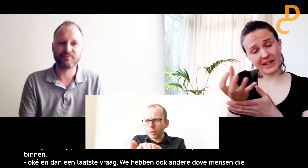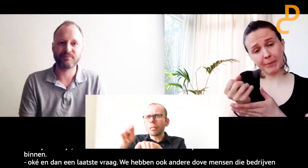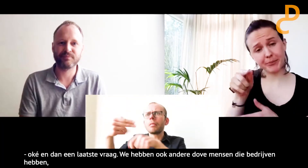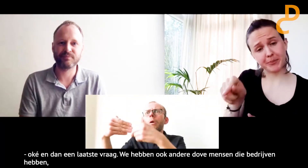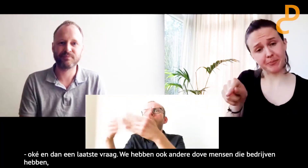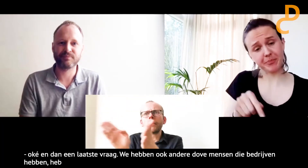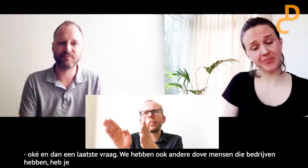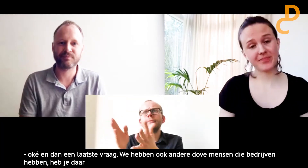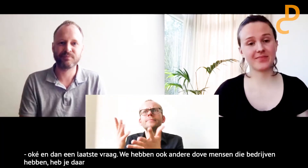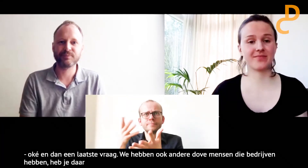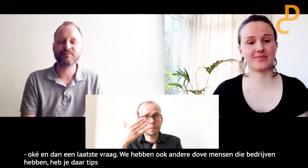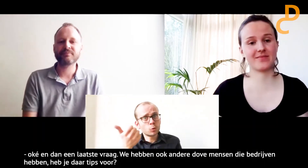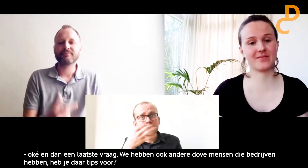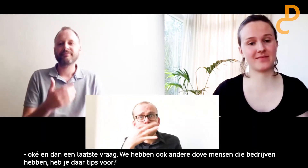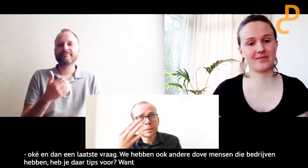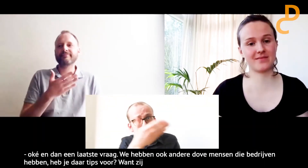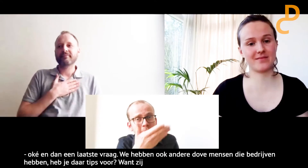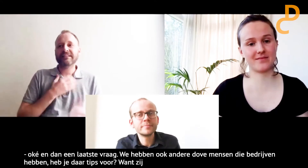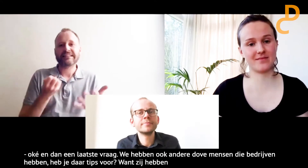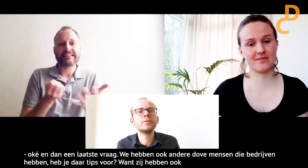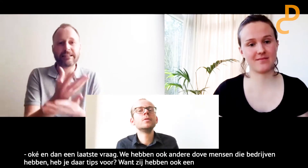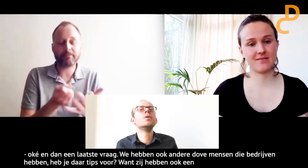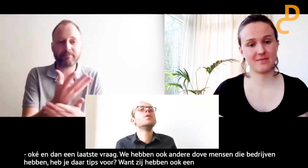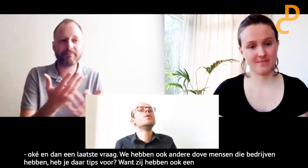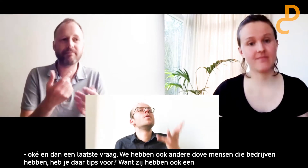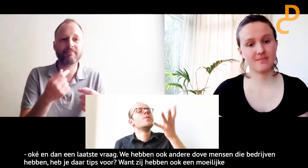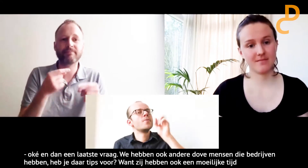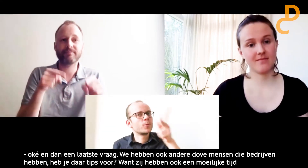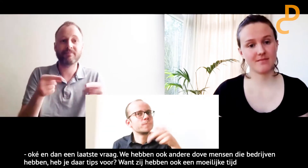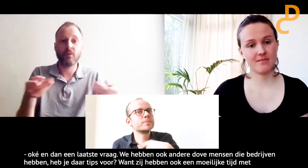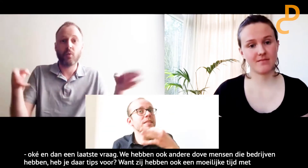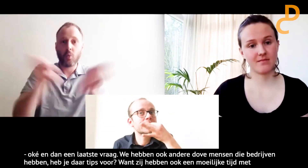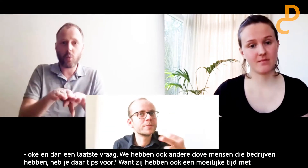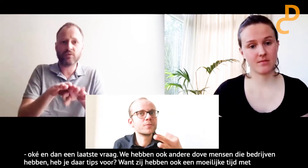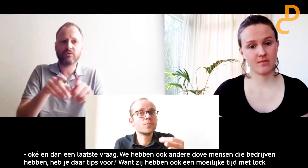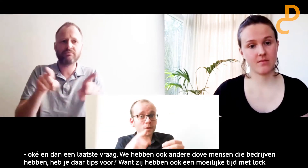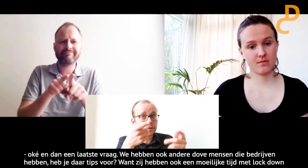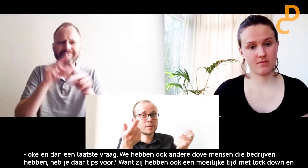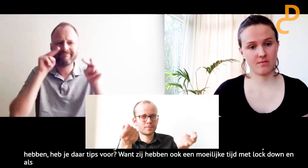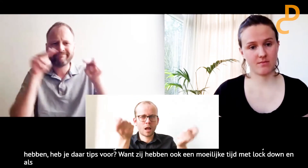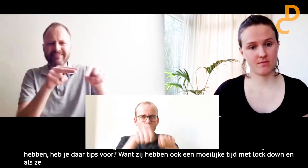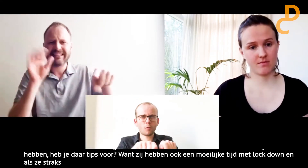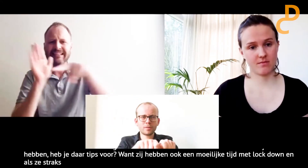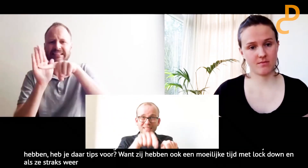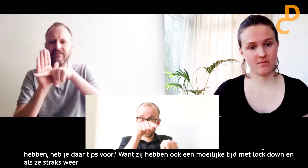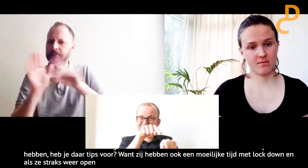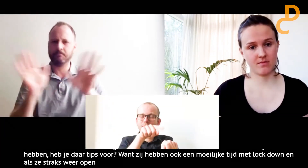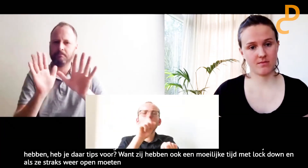zij hebben natuurlijk ook een moeilijke tijd met de lockdown. En als ze straks weer open moeten. Ja, oké. Tips. Weet